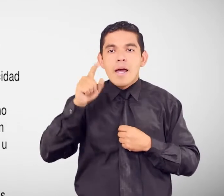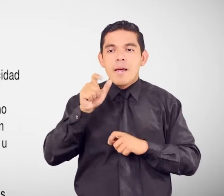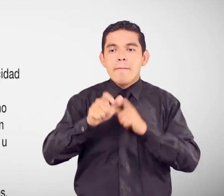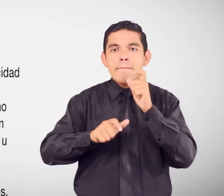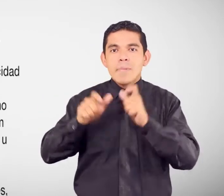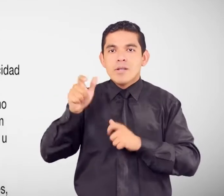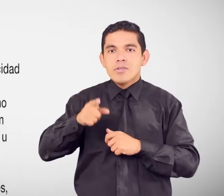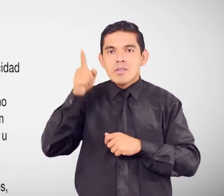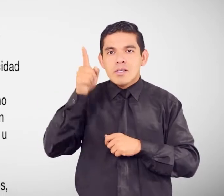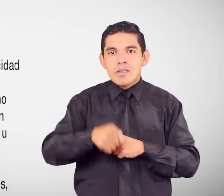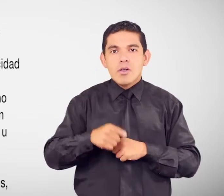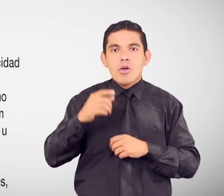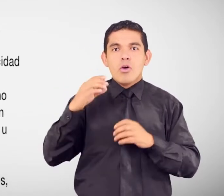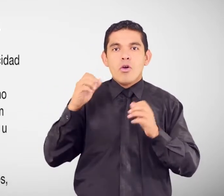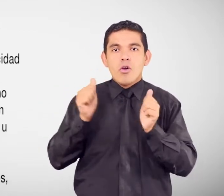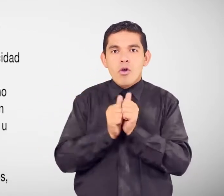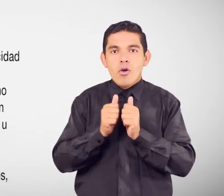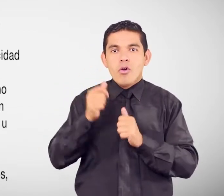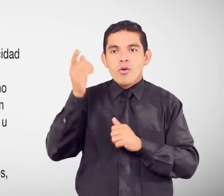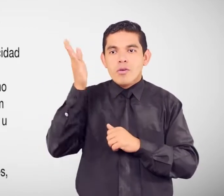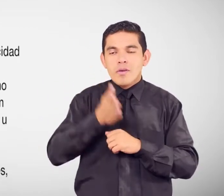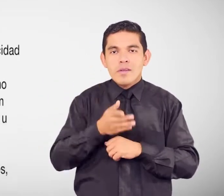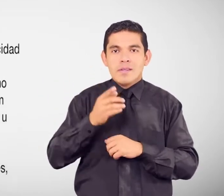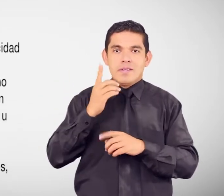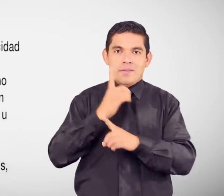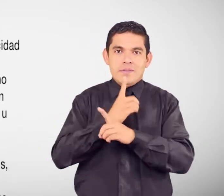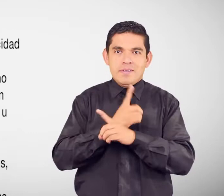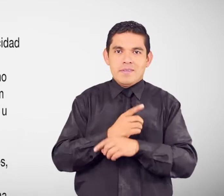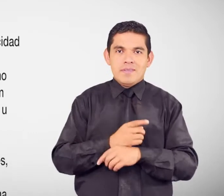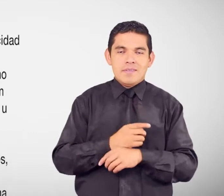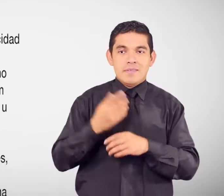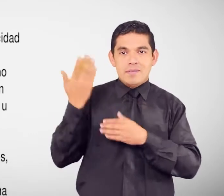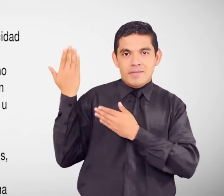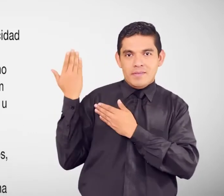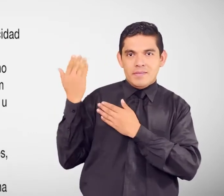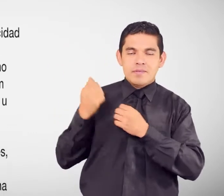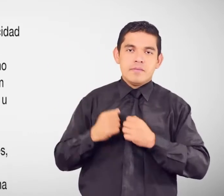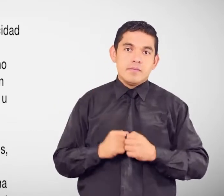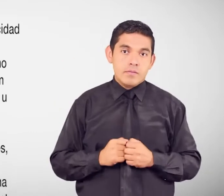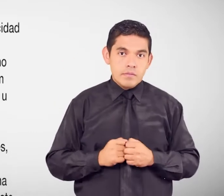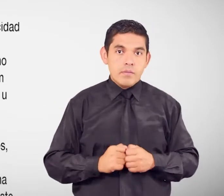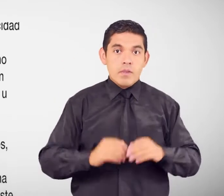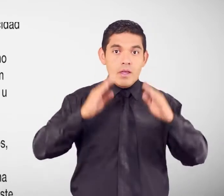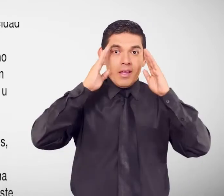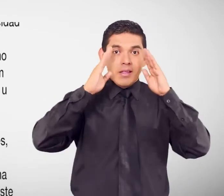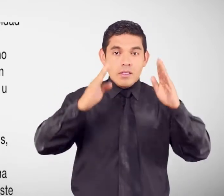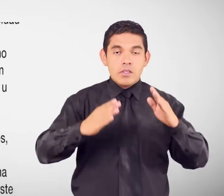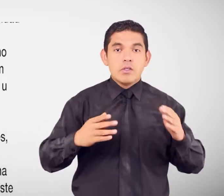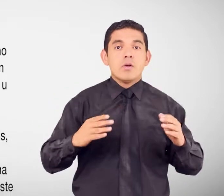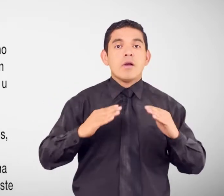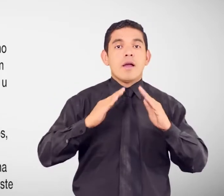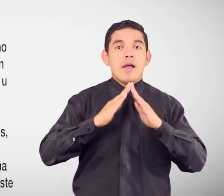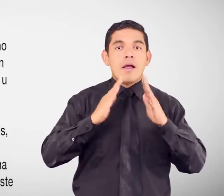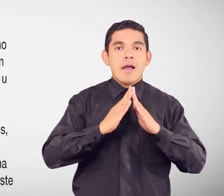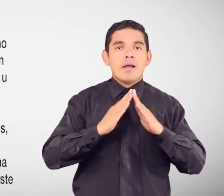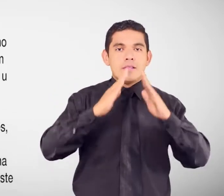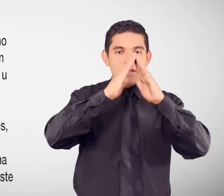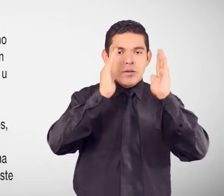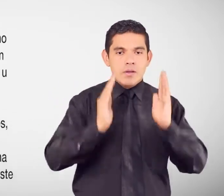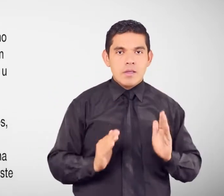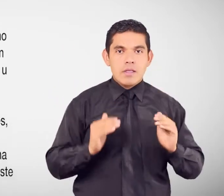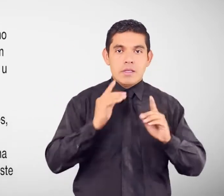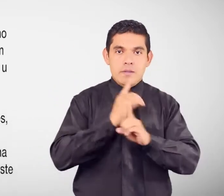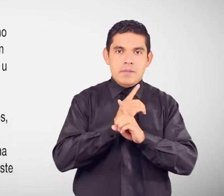Atención en el hogar Y la comunidad Orientado a las personas Con discapacidad Quienes por su grado De discapacidad intelectual